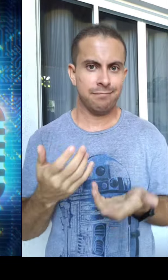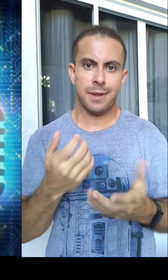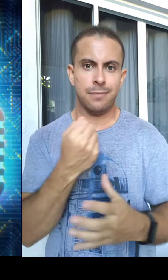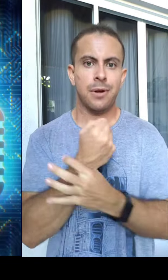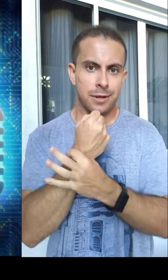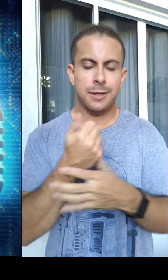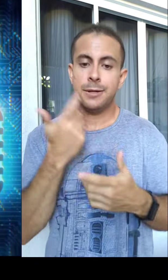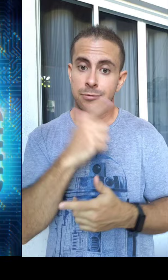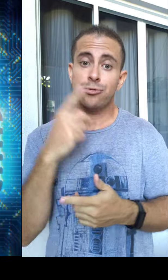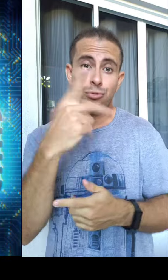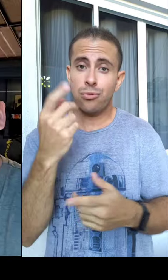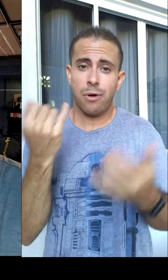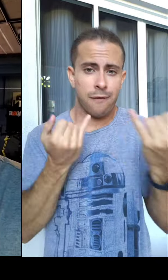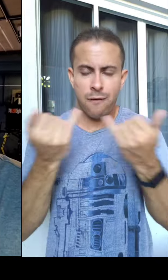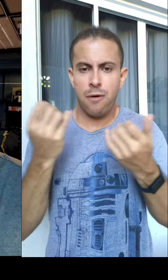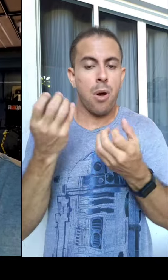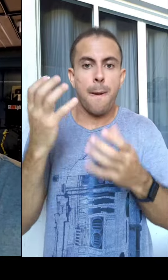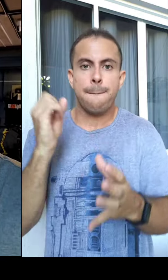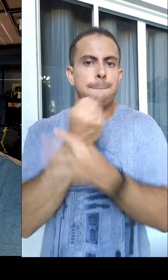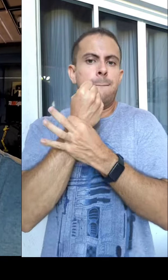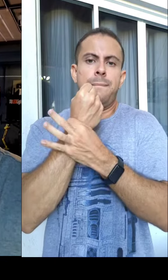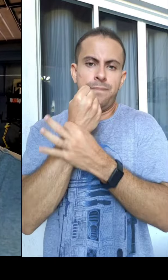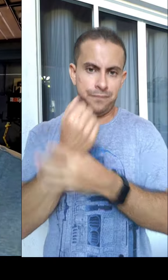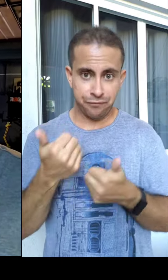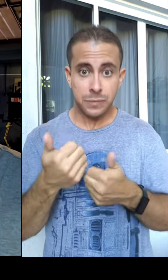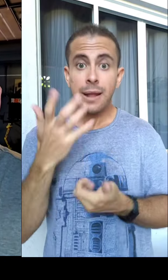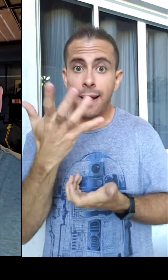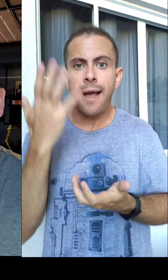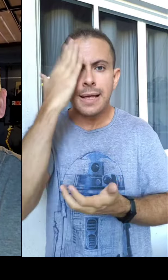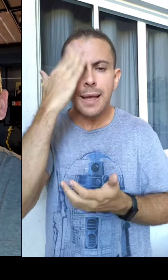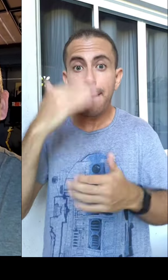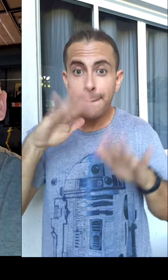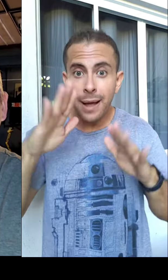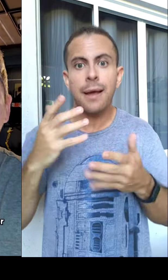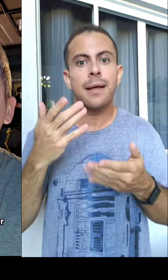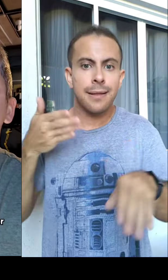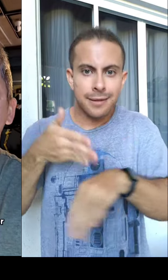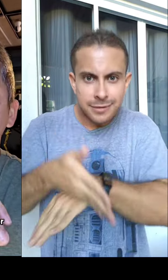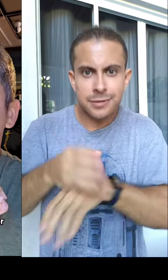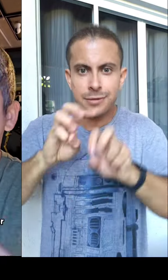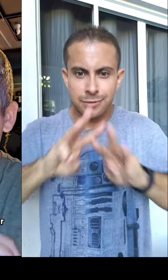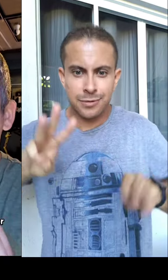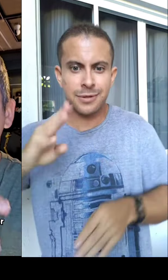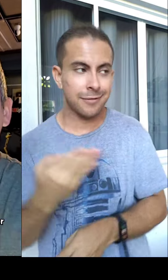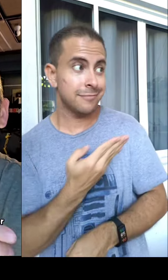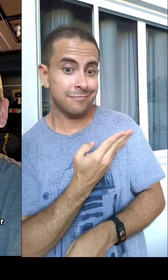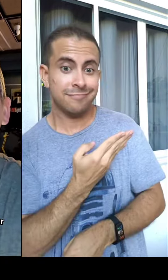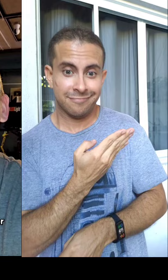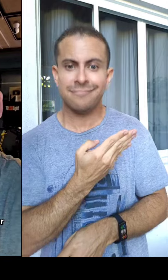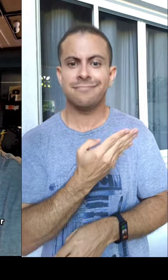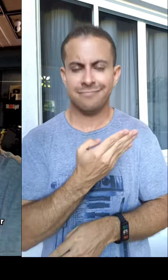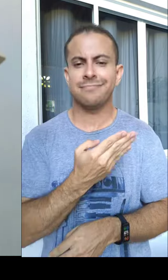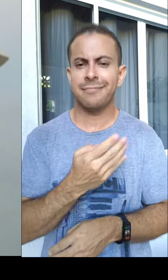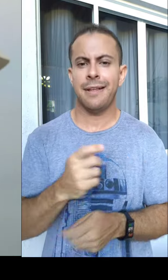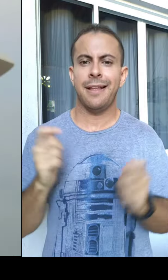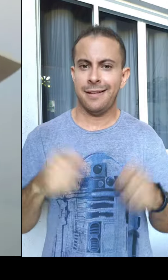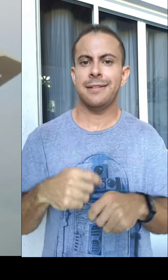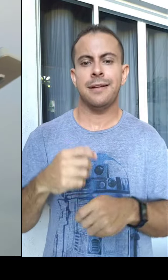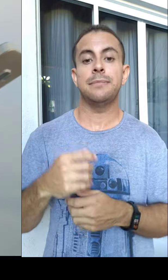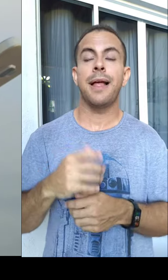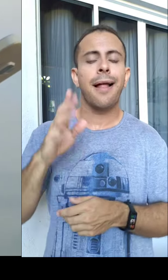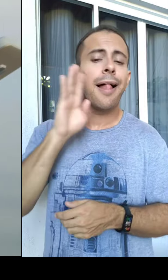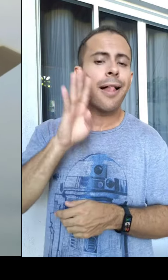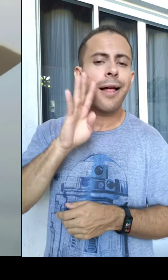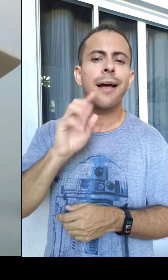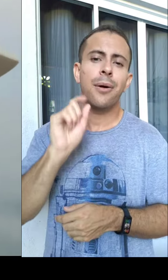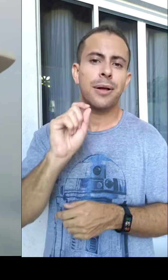completamente bloqueados. Para saber mais, só precisa acessar esse endereço aqui, que é o app.kdadogalax.com.br. Ah, o legal